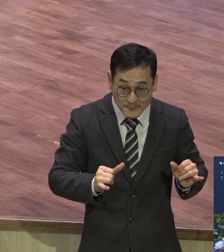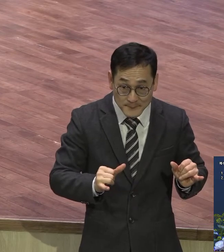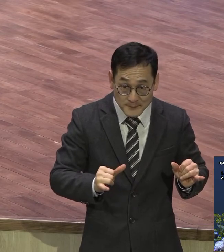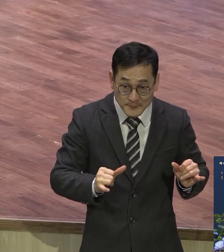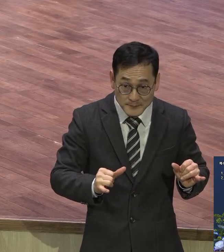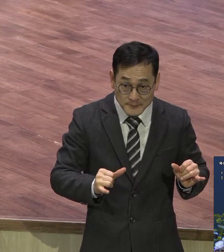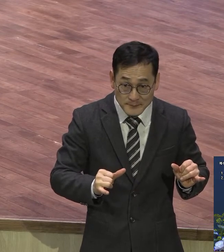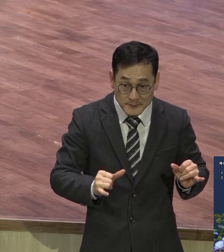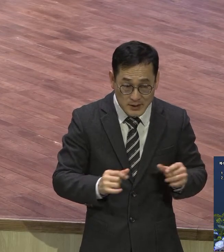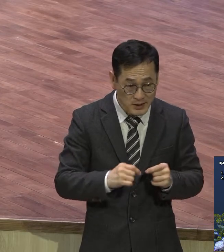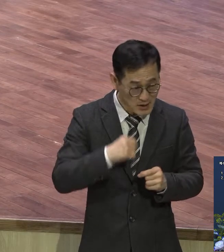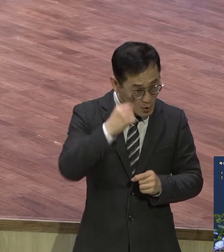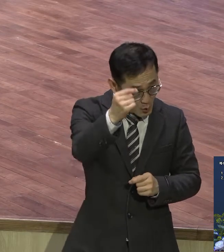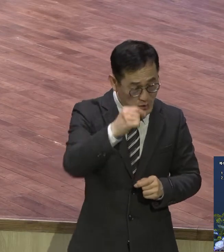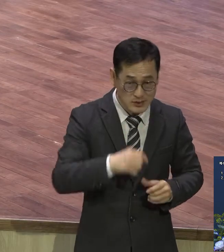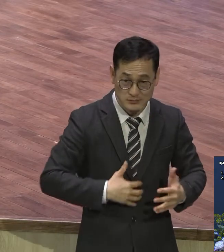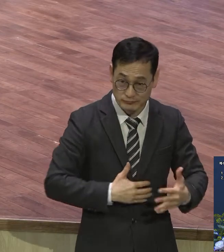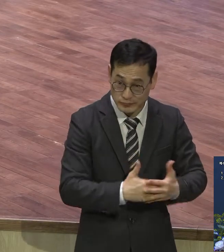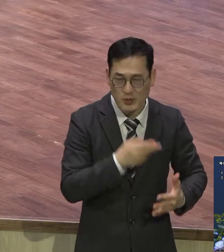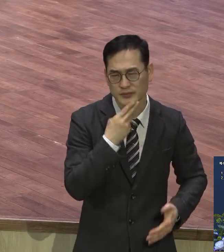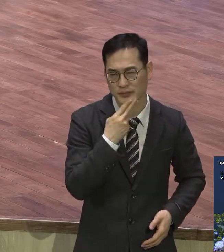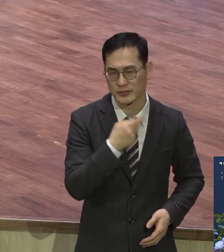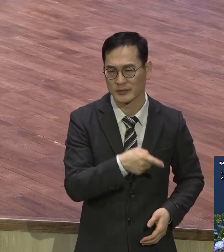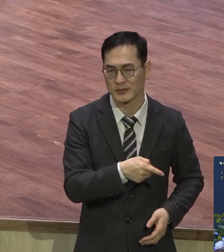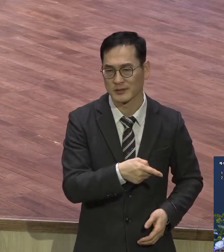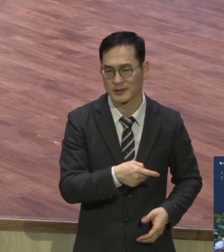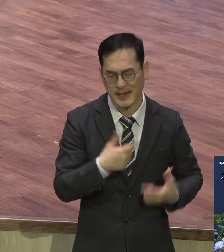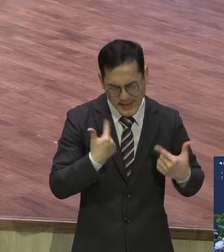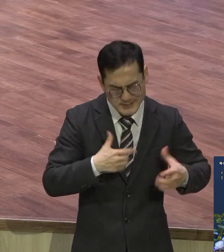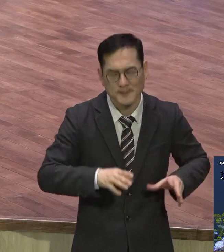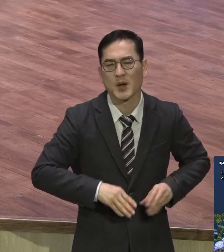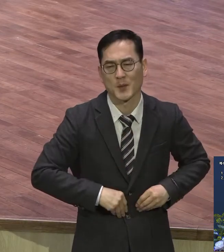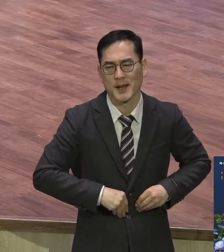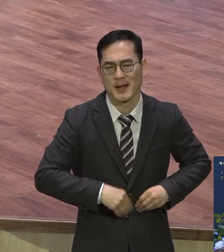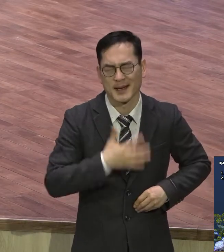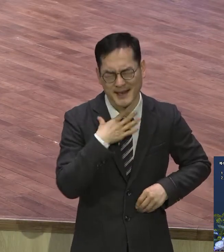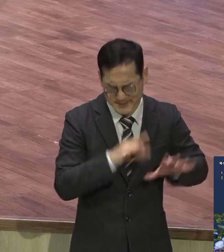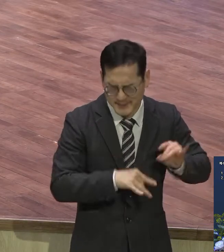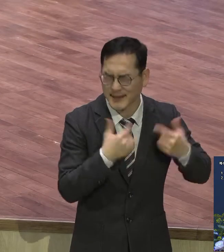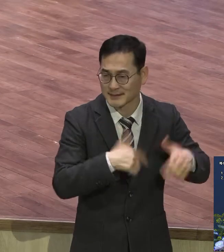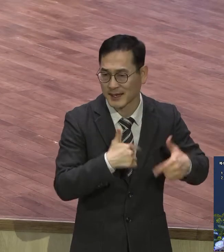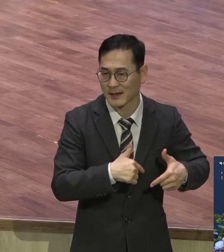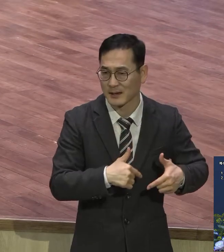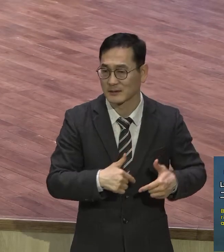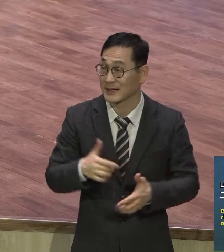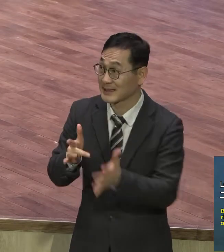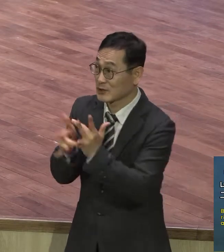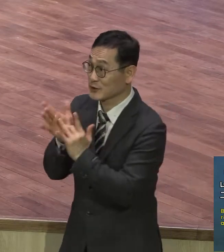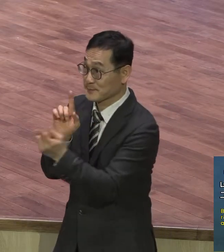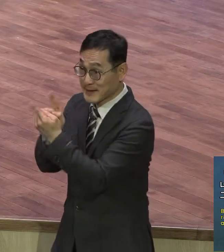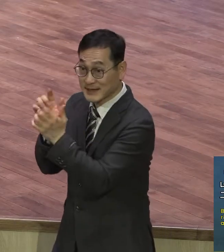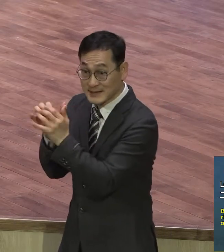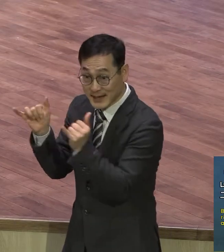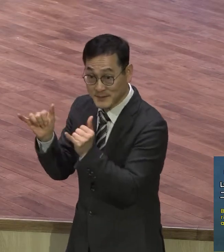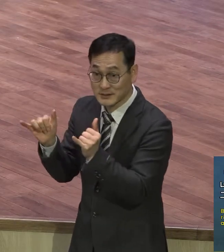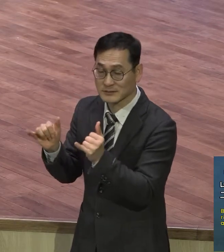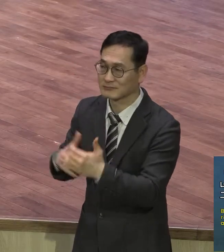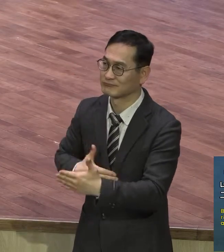예수님께 줄인 사람은 모든 것에 배부를 수가 있어요 너희는 먼저 그의 나라와 그의 이를